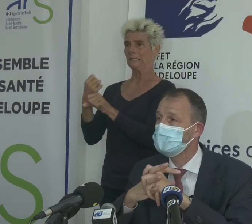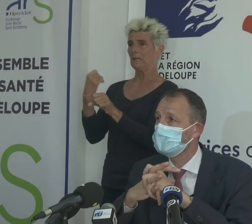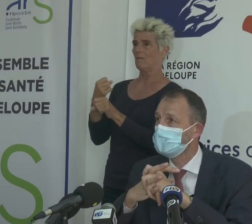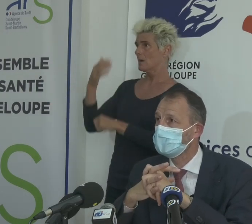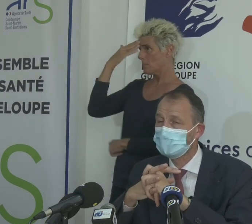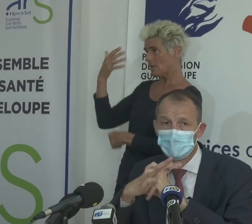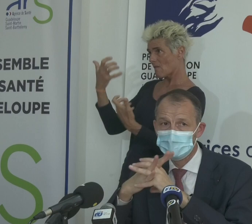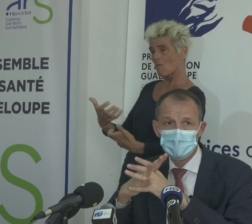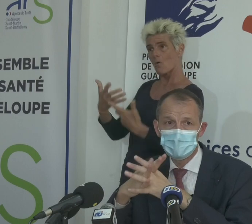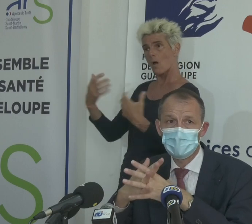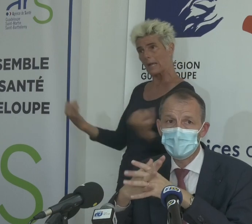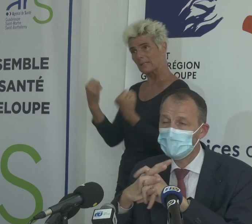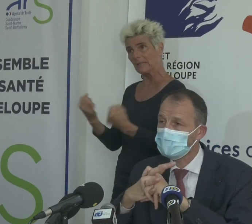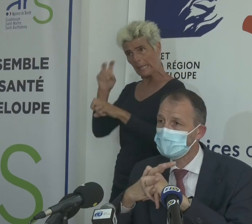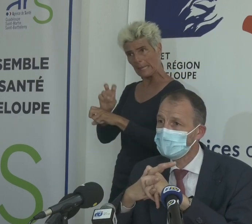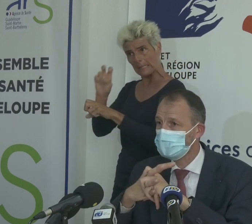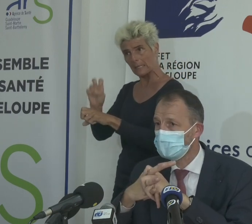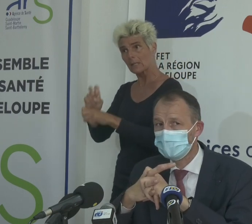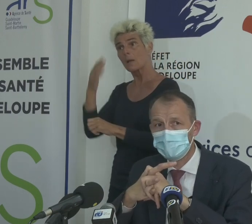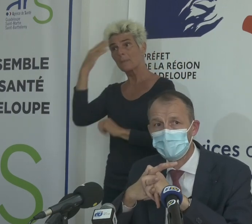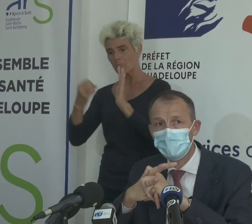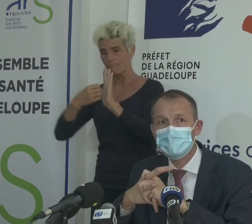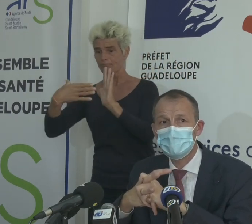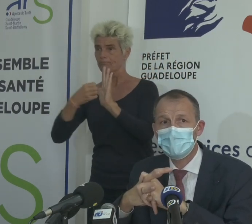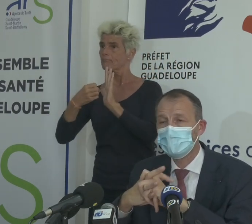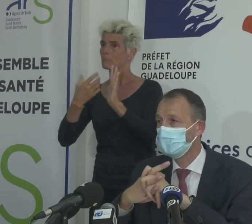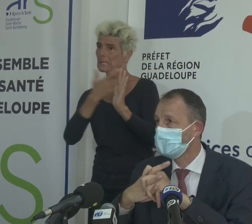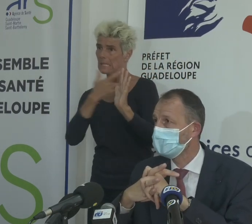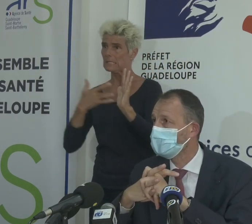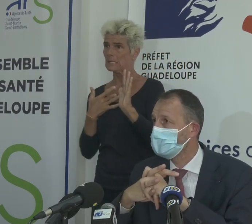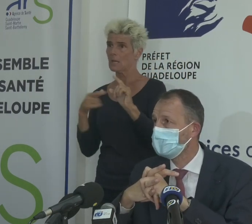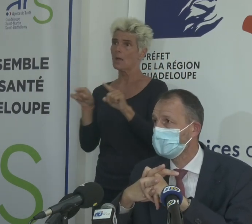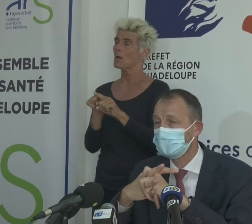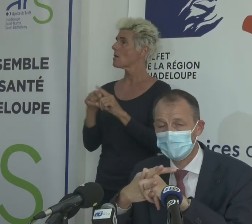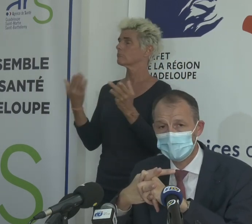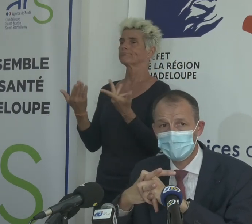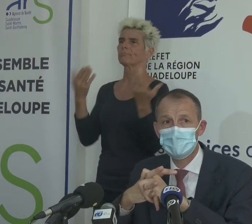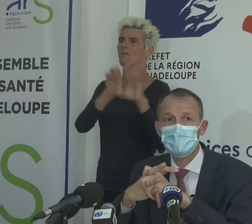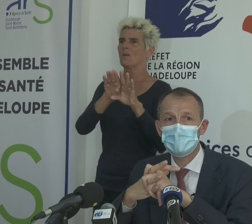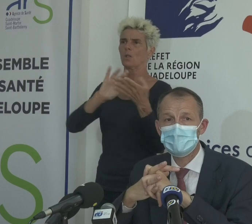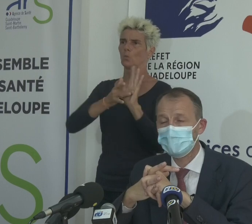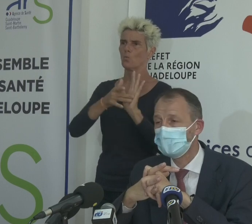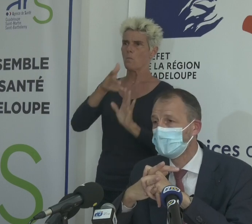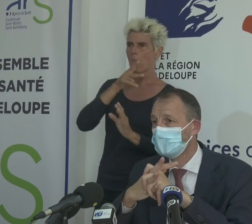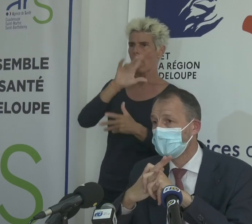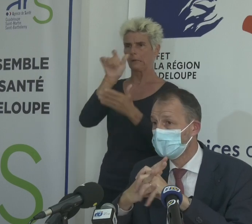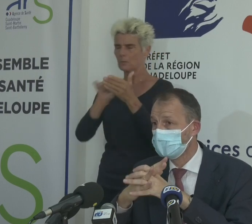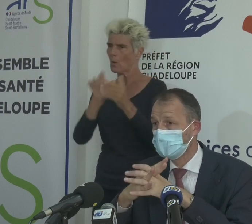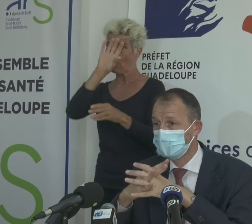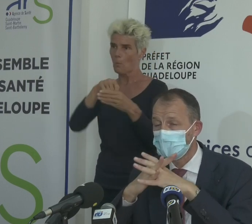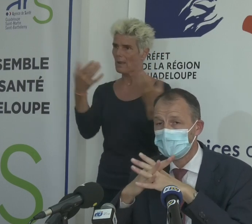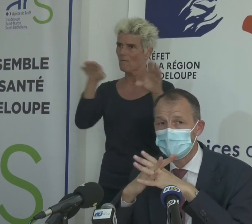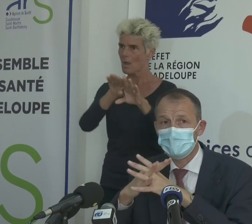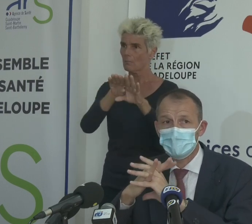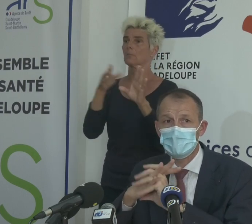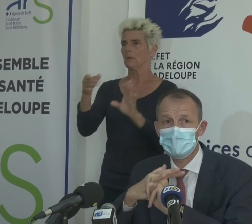puissions garder les activités. Si nous n'avions pas le pass sanitaire, je pense que nous aurions fermé les ERP depuis assez longtemps, et notamment les bars et les restaurants. Il